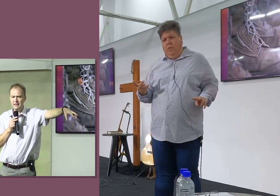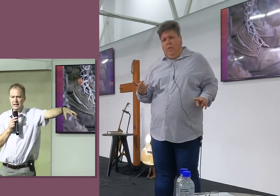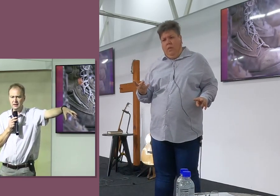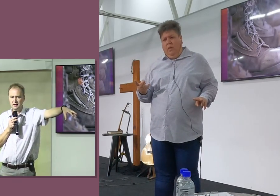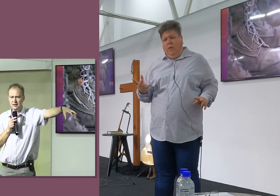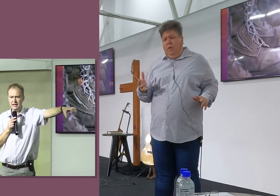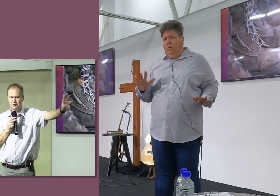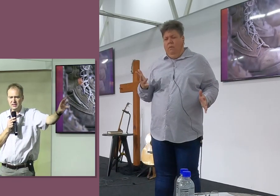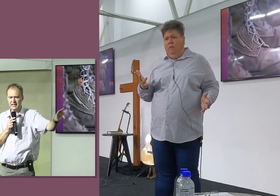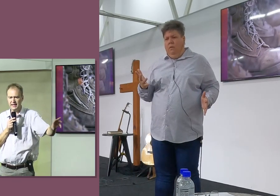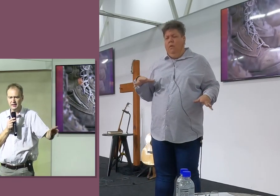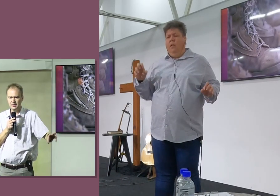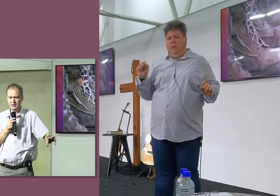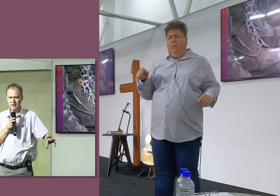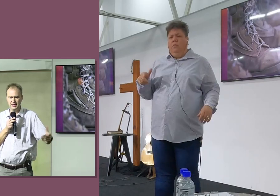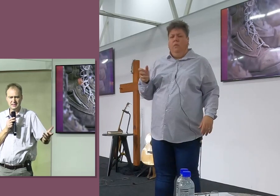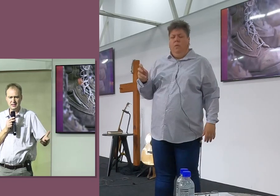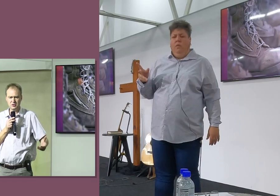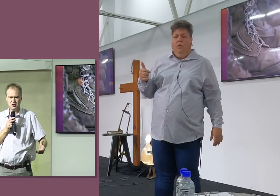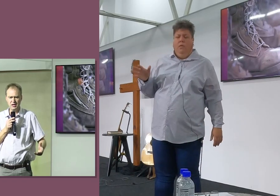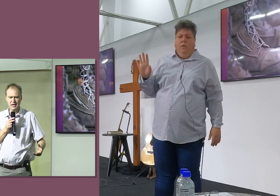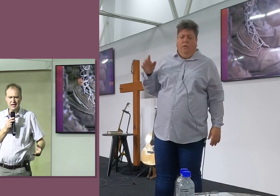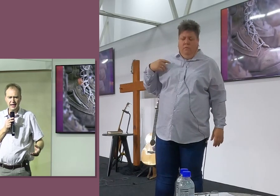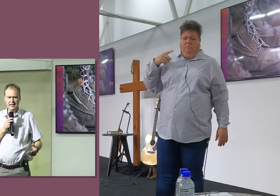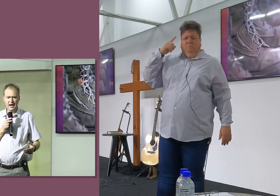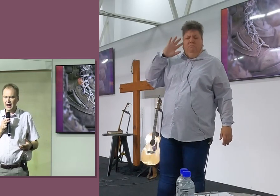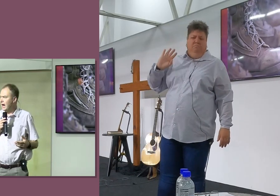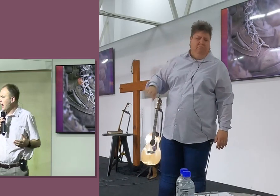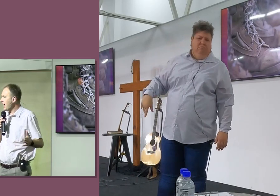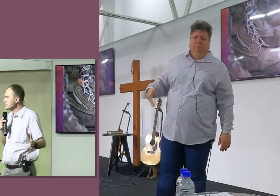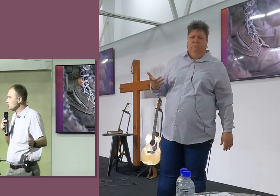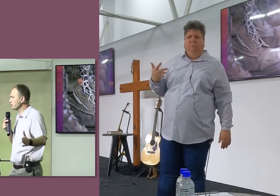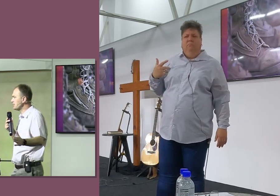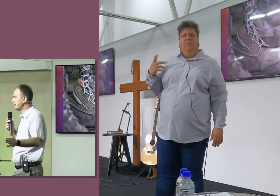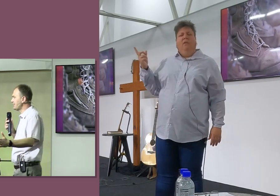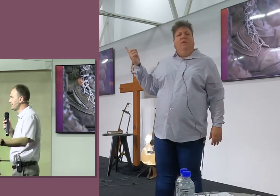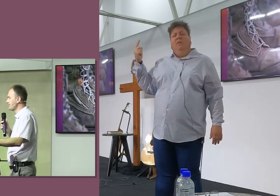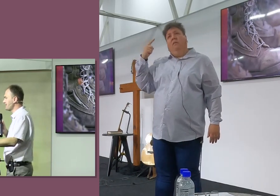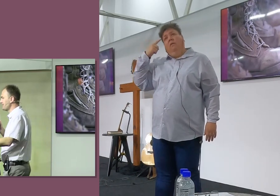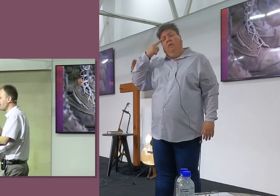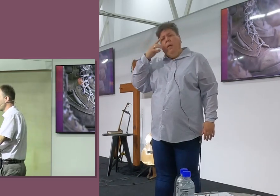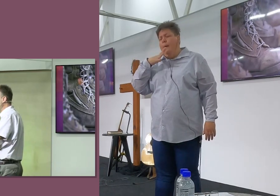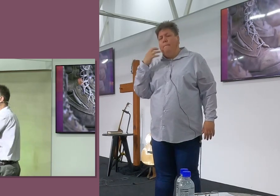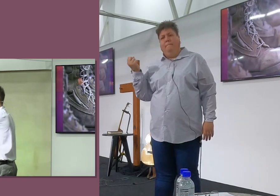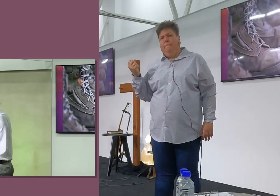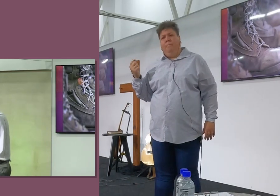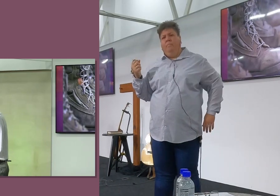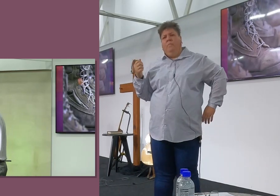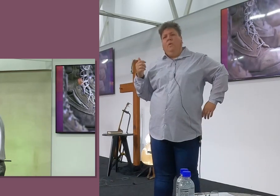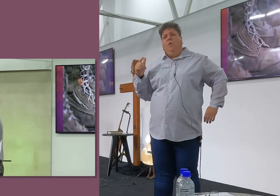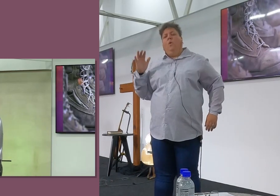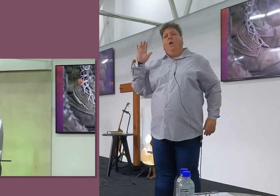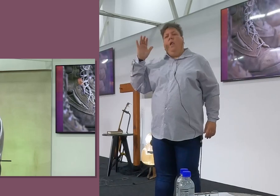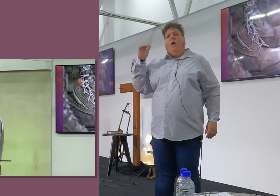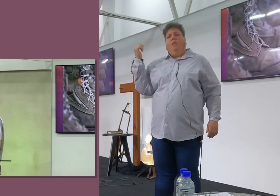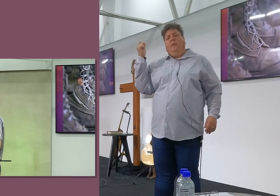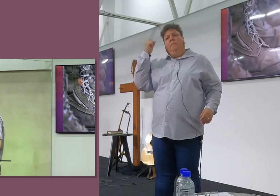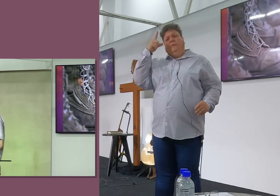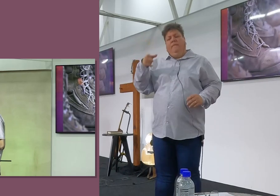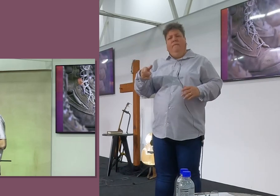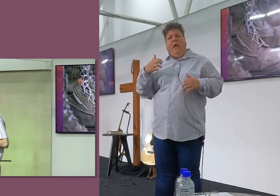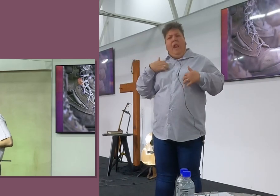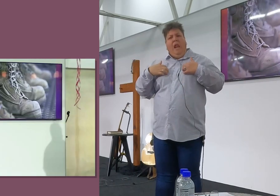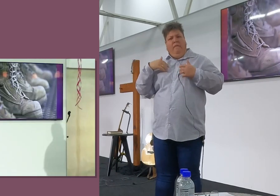En dan, En dan word hy gereed, En dan is het nou so, En, Asof dit, Heerlijk is om in die zonde te lewe,